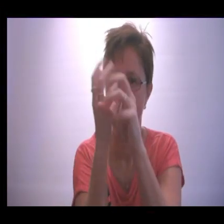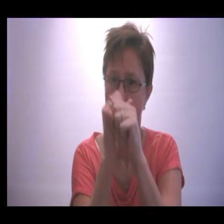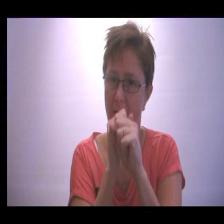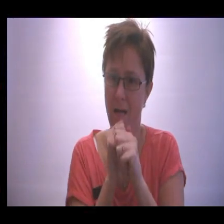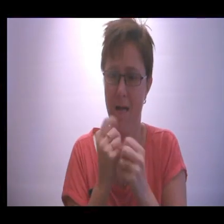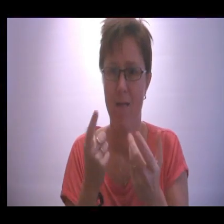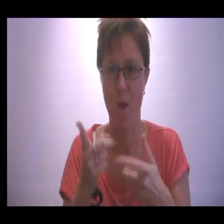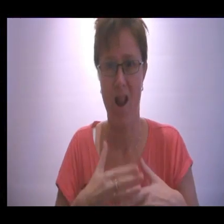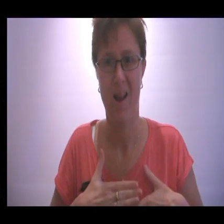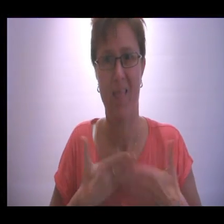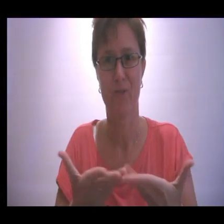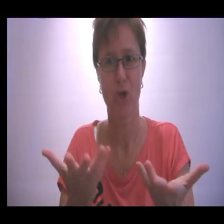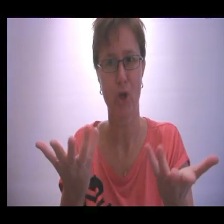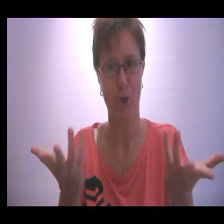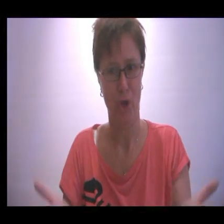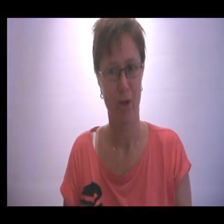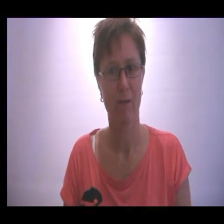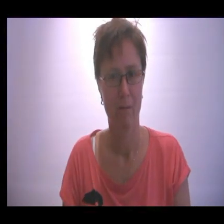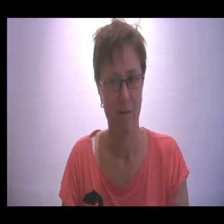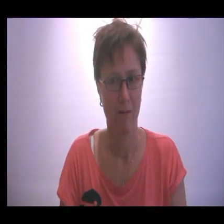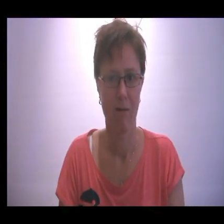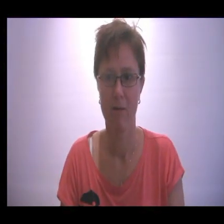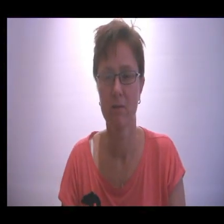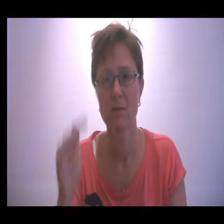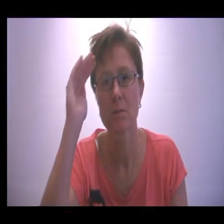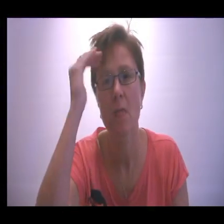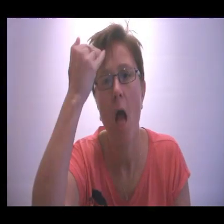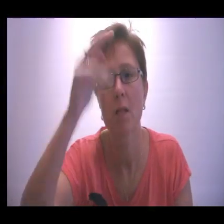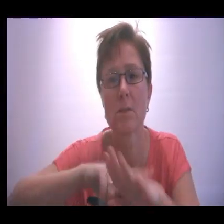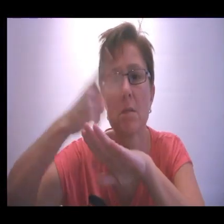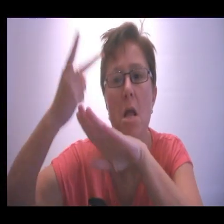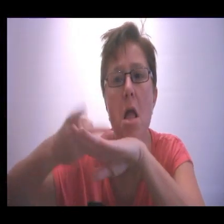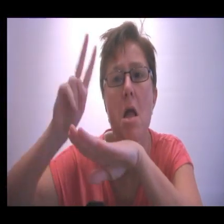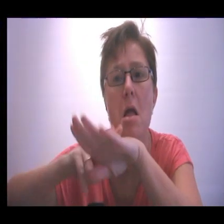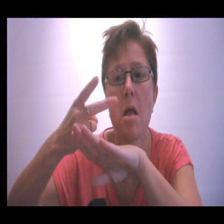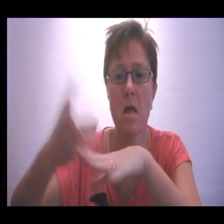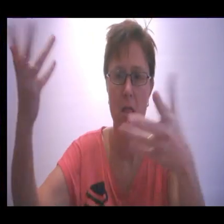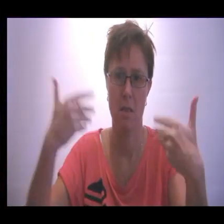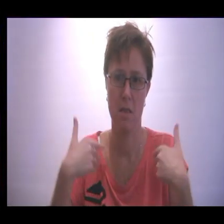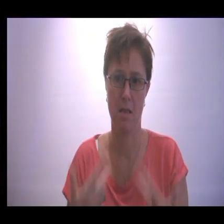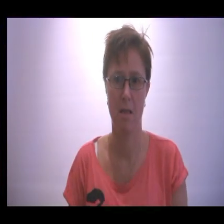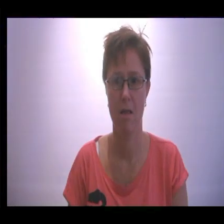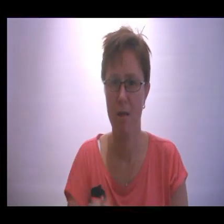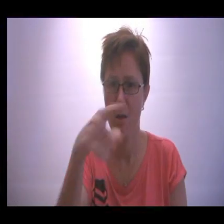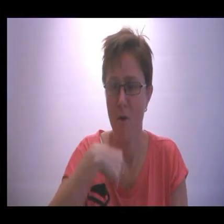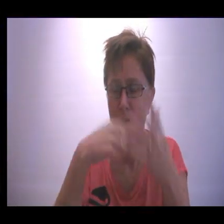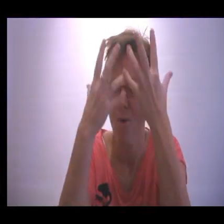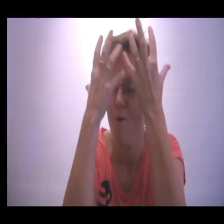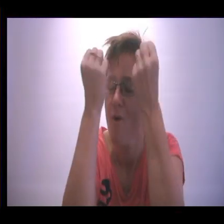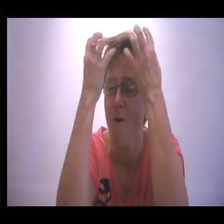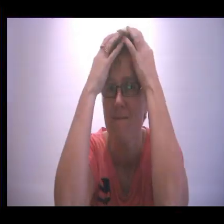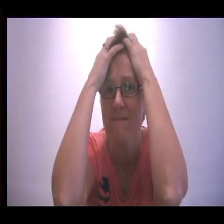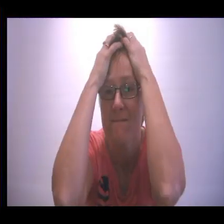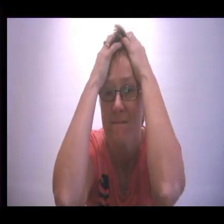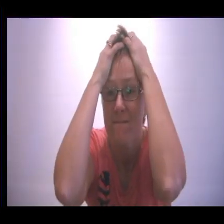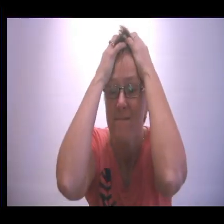Door de liefde die ik vind Snachts kan ik niet slapen Want je hebt me gek gemaakt